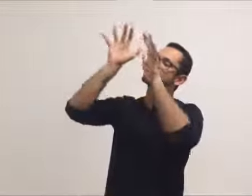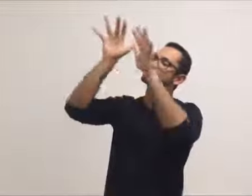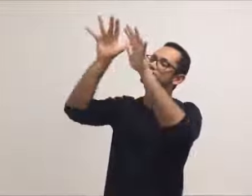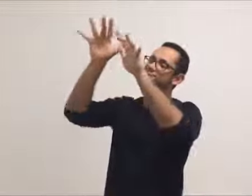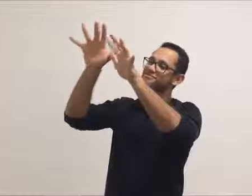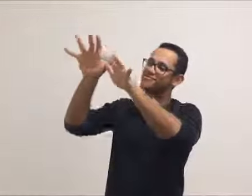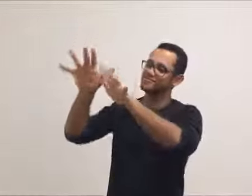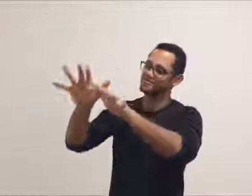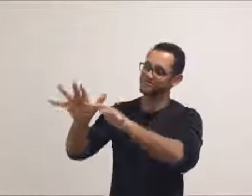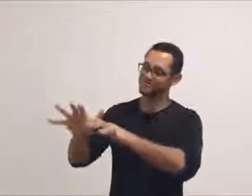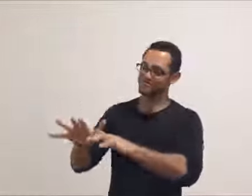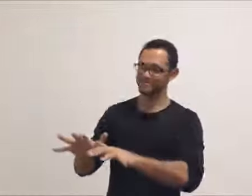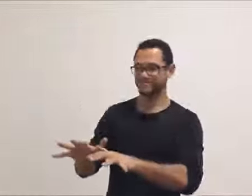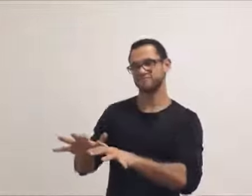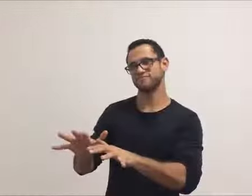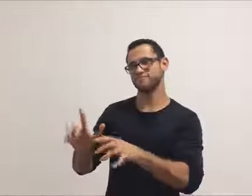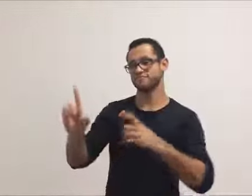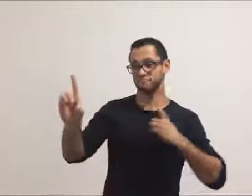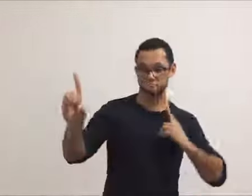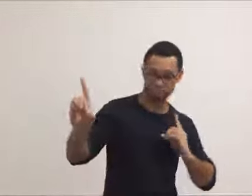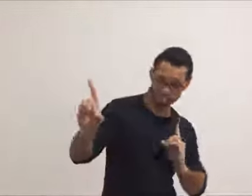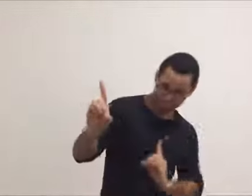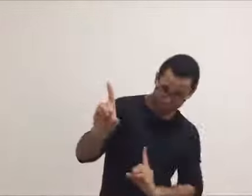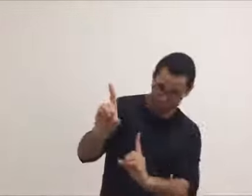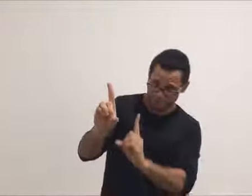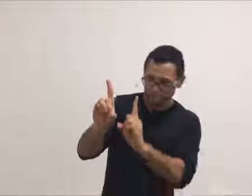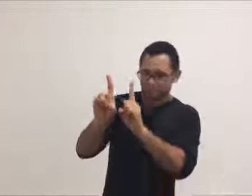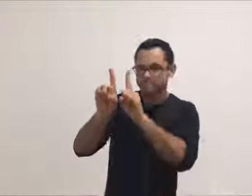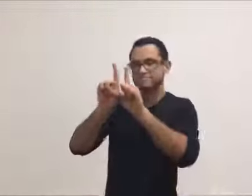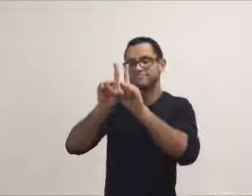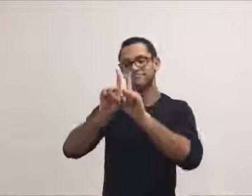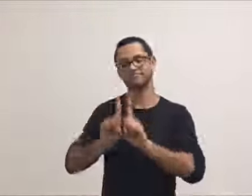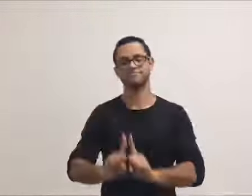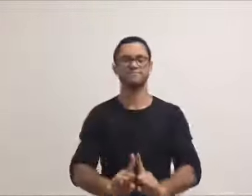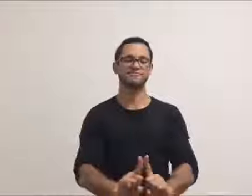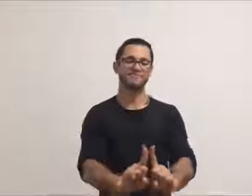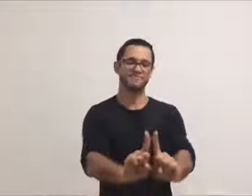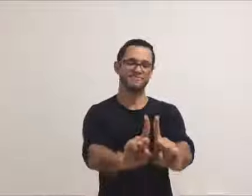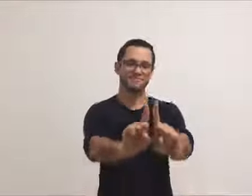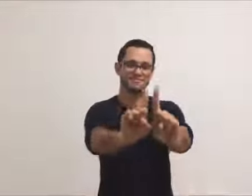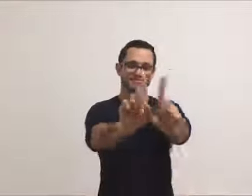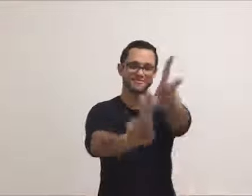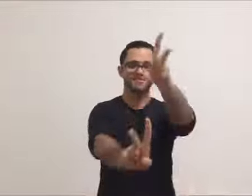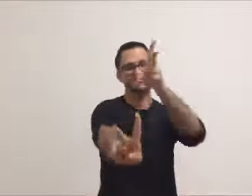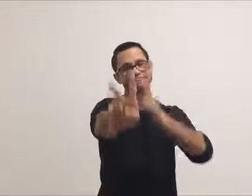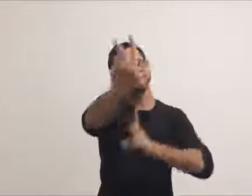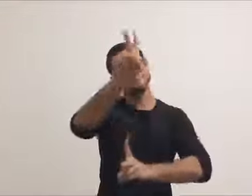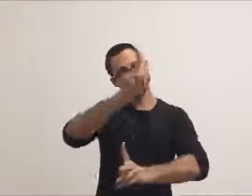ençoa Vou correr por você até o fim